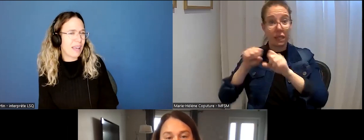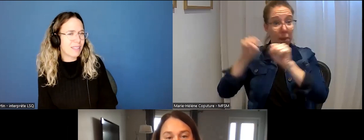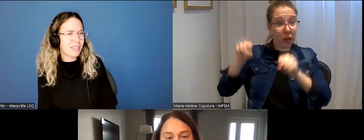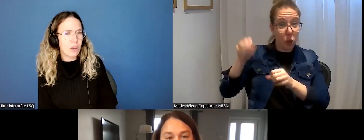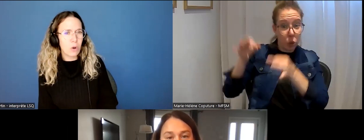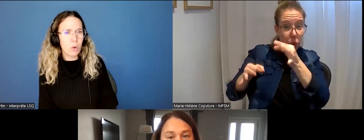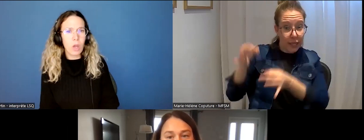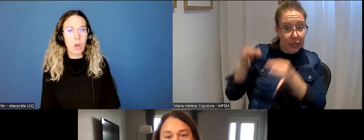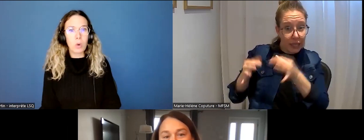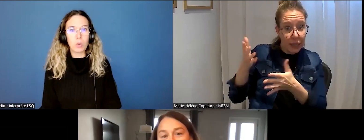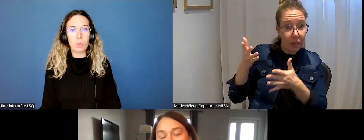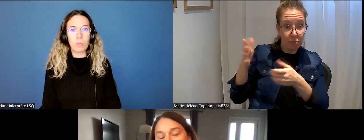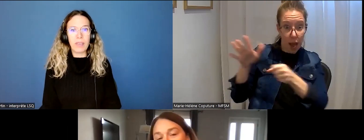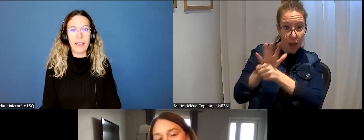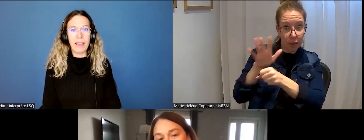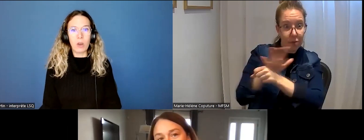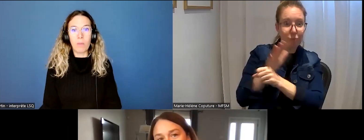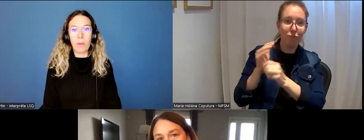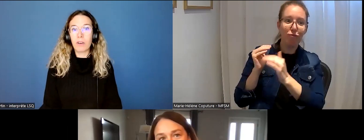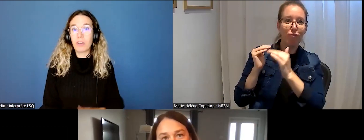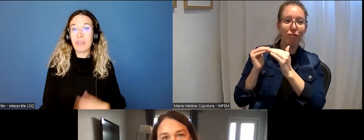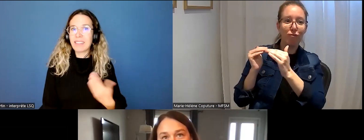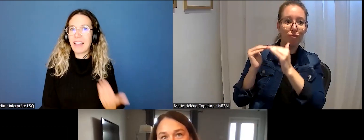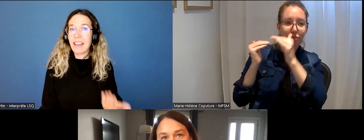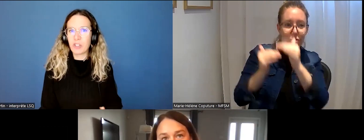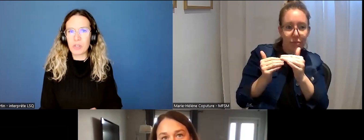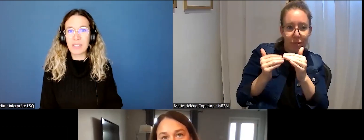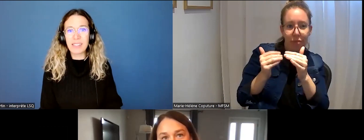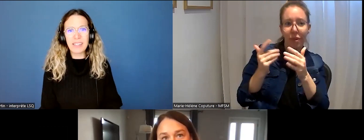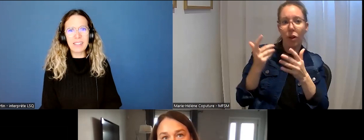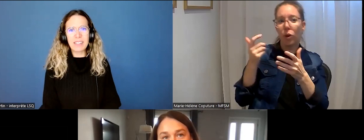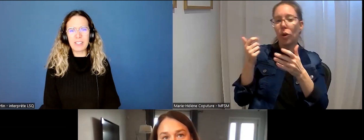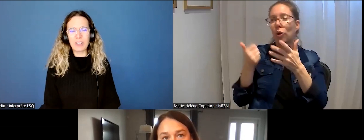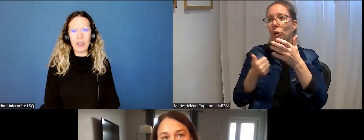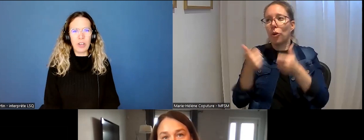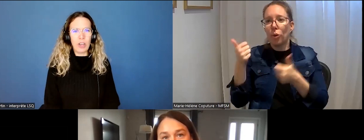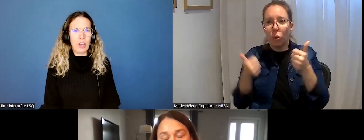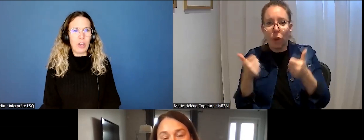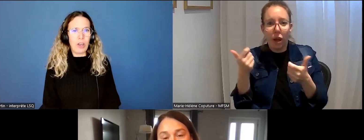sensibilisation? Ou bien un manque d'accès à la justice?